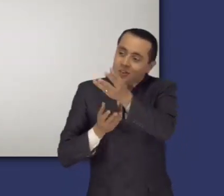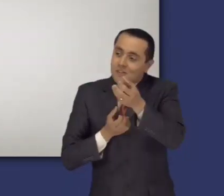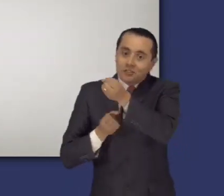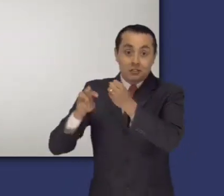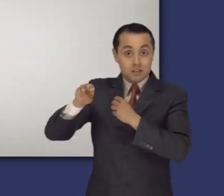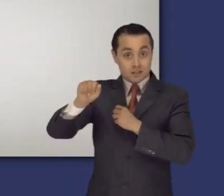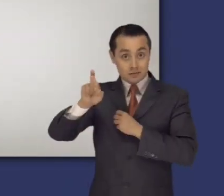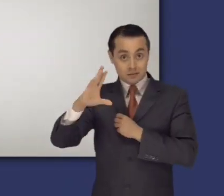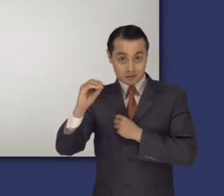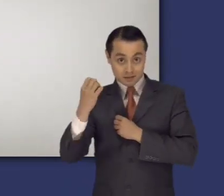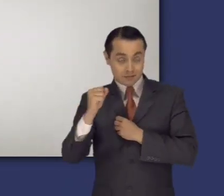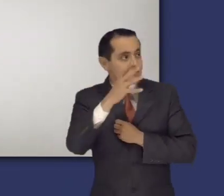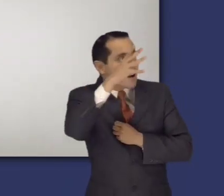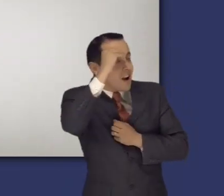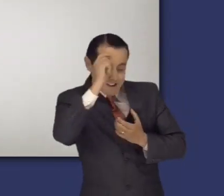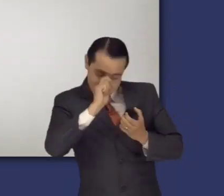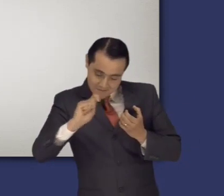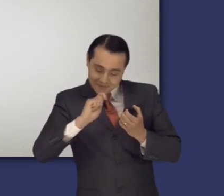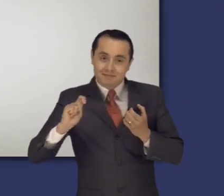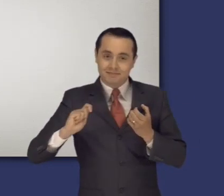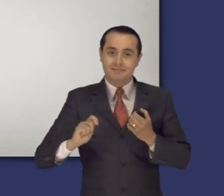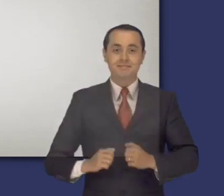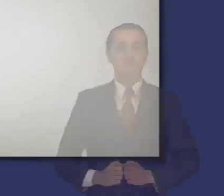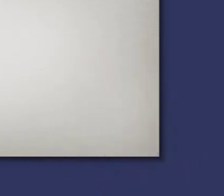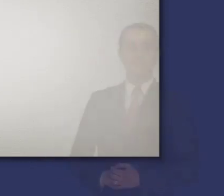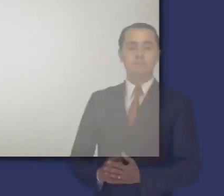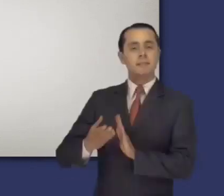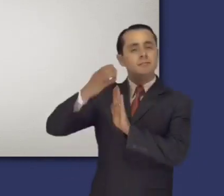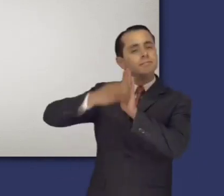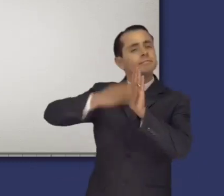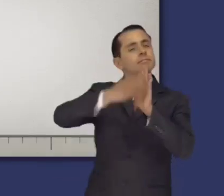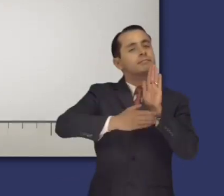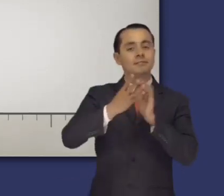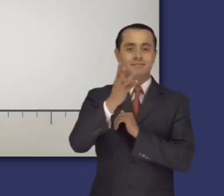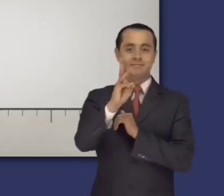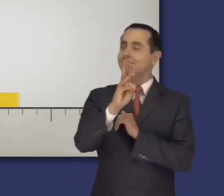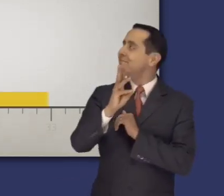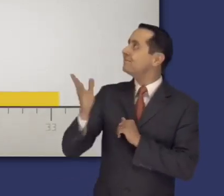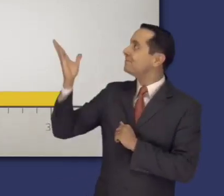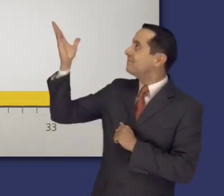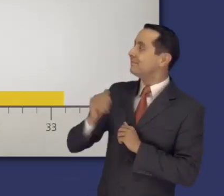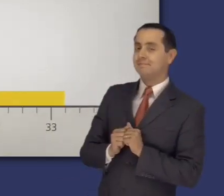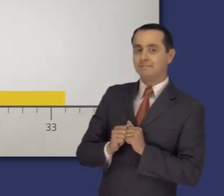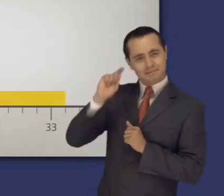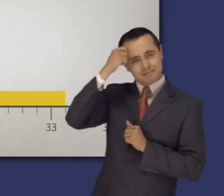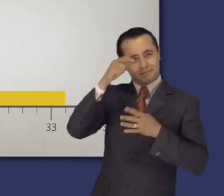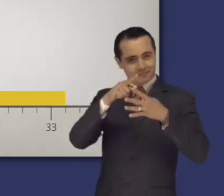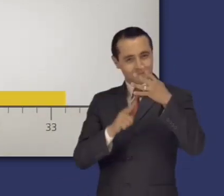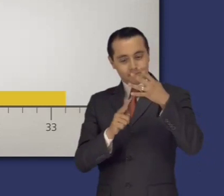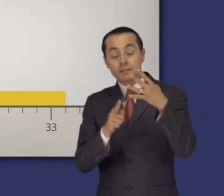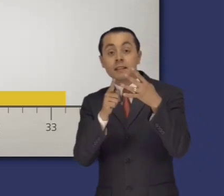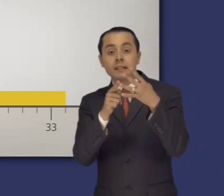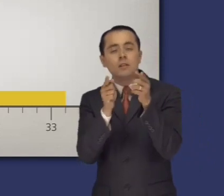El libro tiene 16 capítulos y es el más breve de los cuatro evangelios. Abarca desde el año